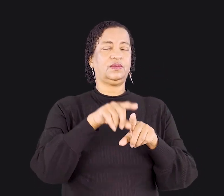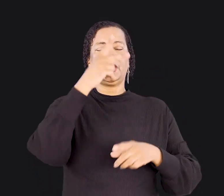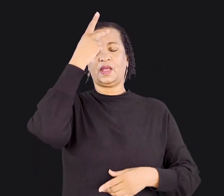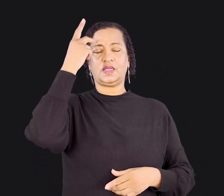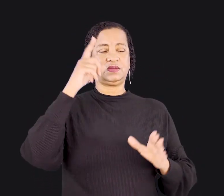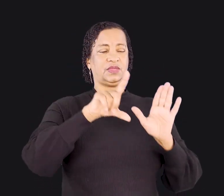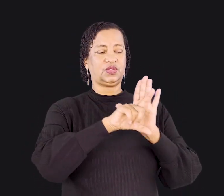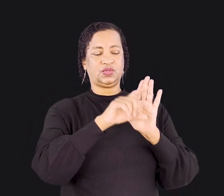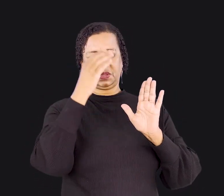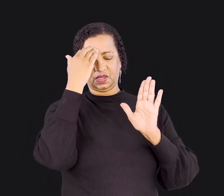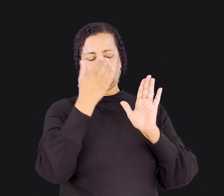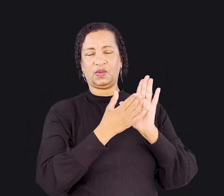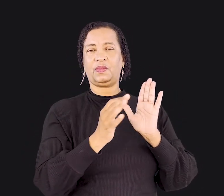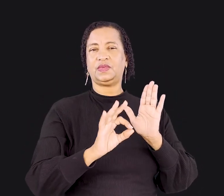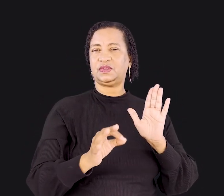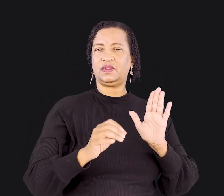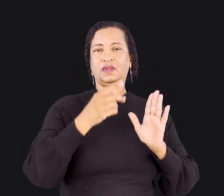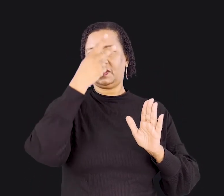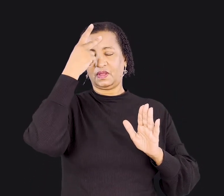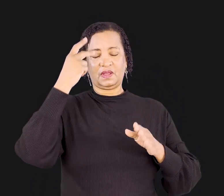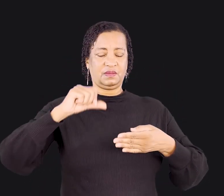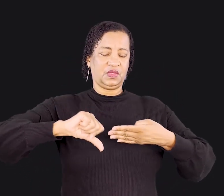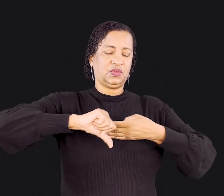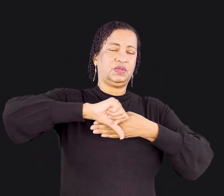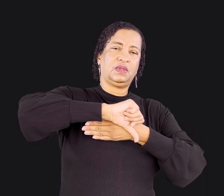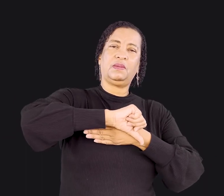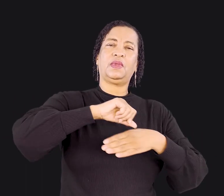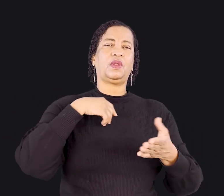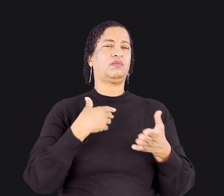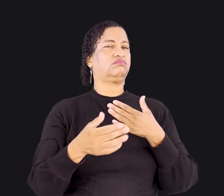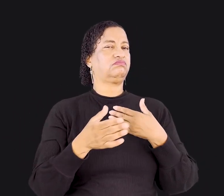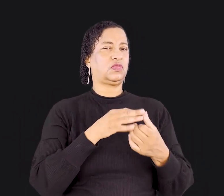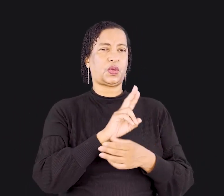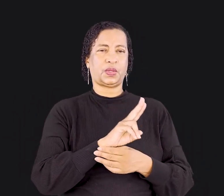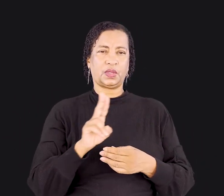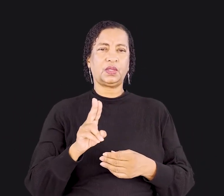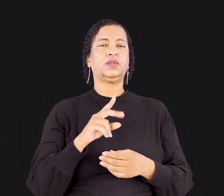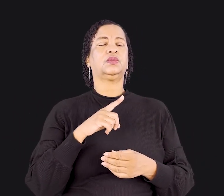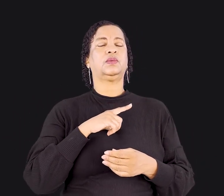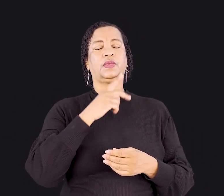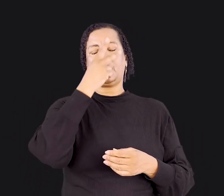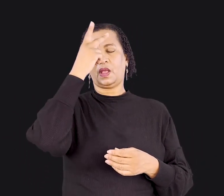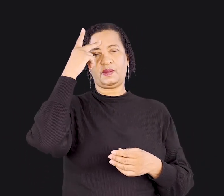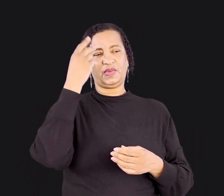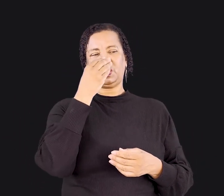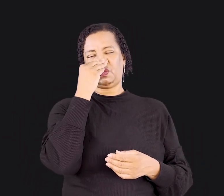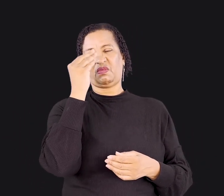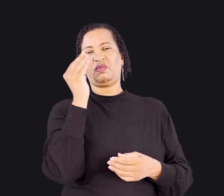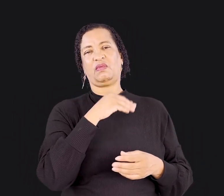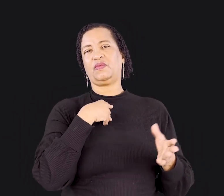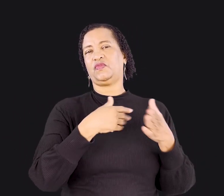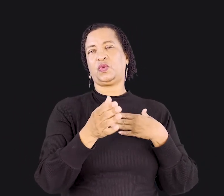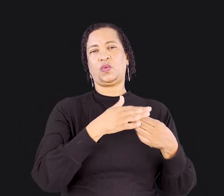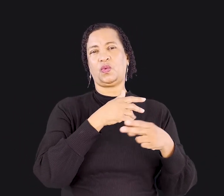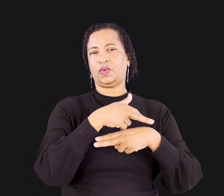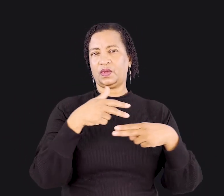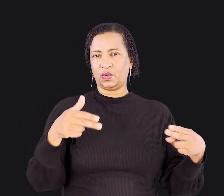o bárbaro, o amoral, o imoral, o nome que tiver, aquele que joga para o alto qualquer livro e rejeita qualquer lei,